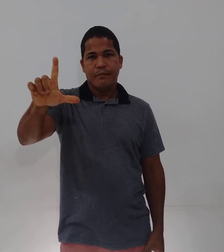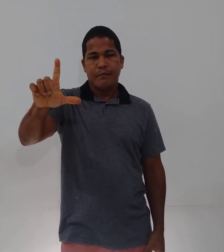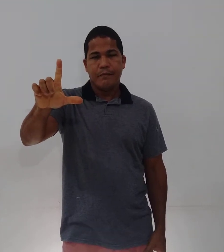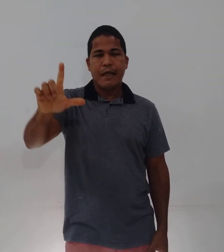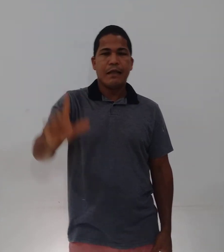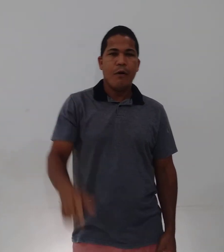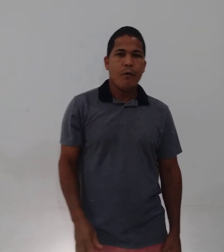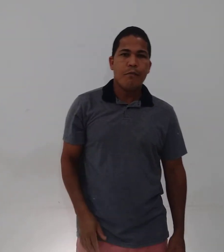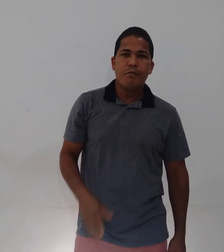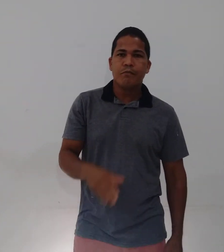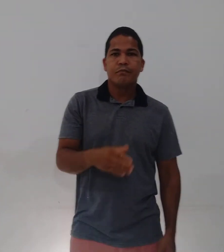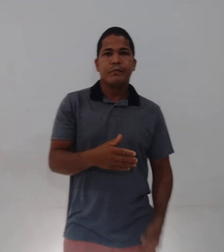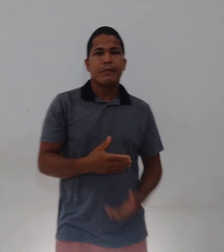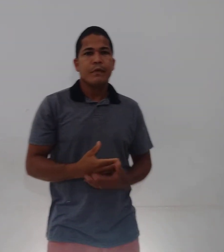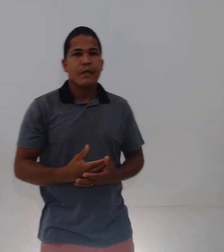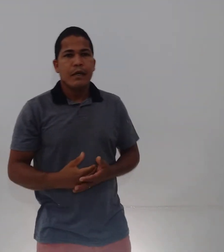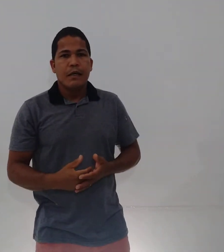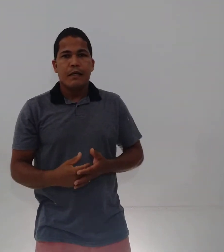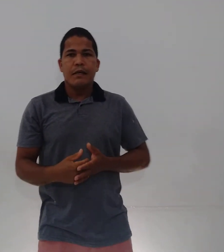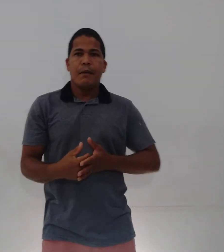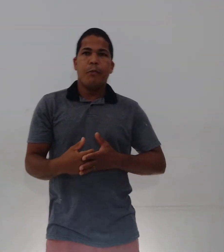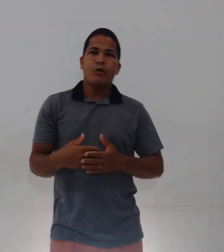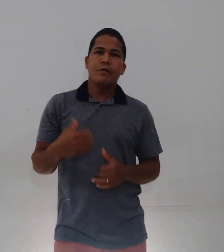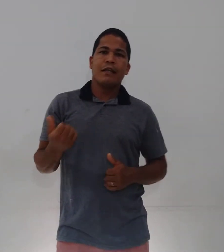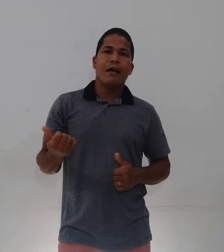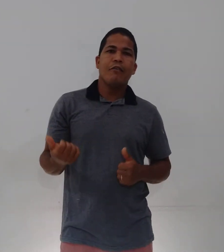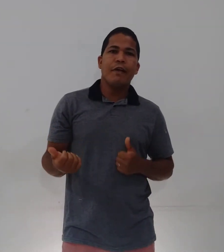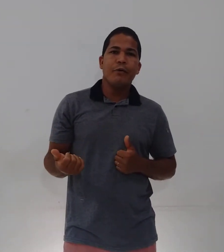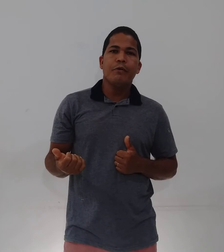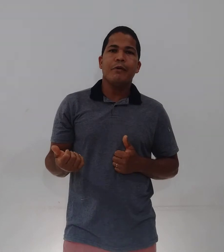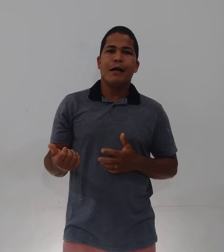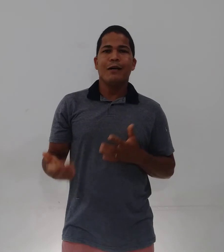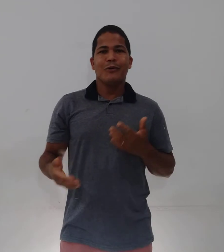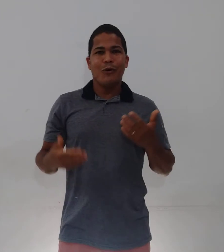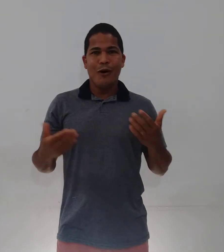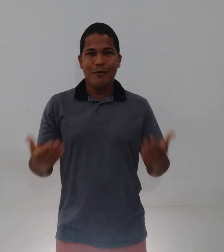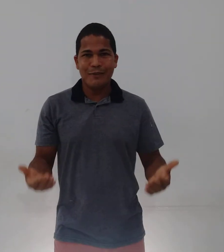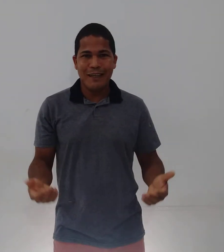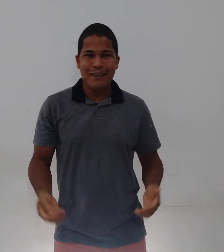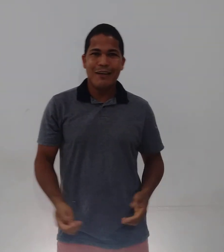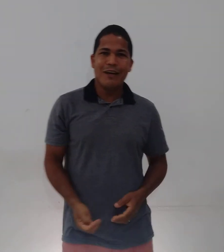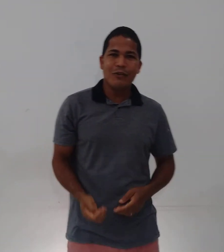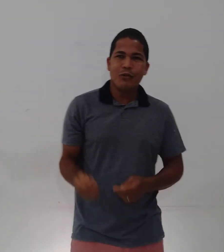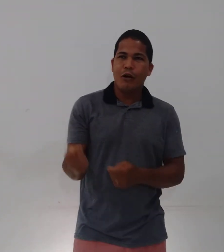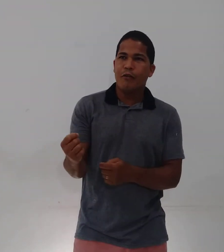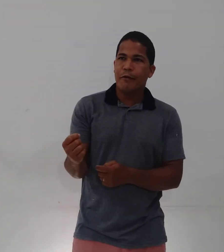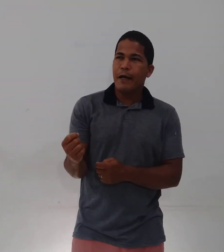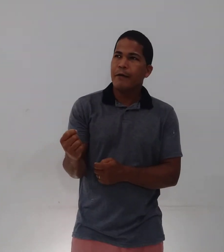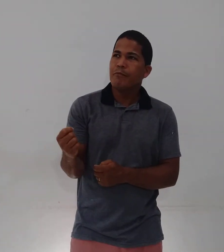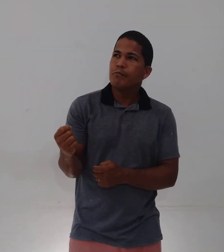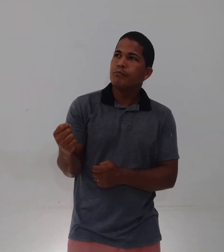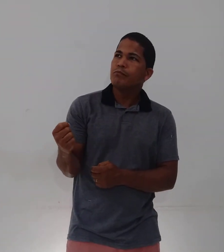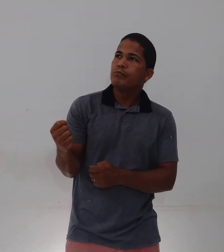Natal. E após o Natal, vem o ano novo, né? Ano novo, é...